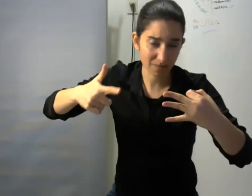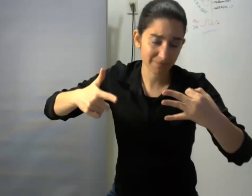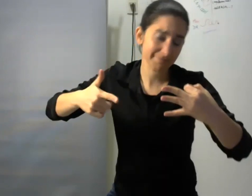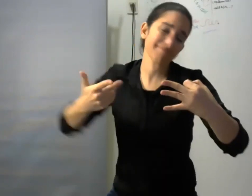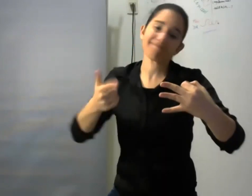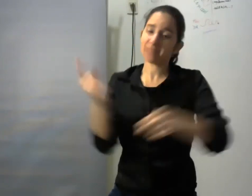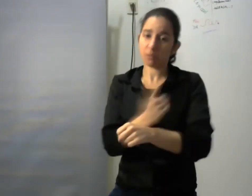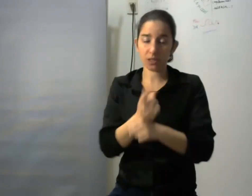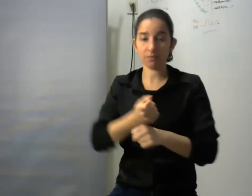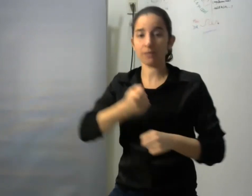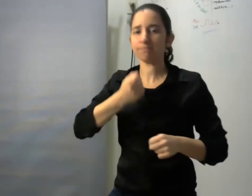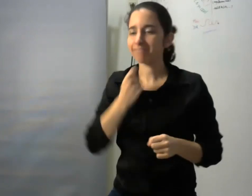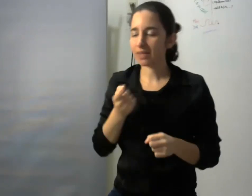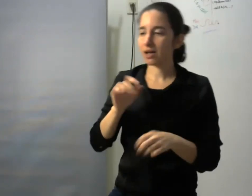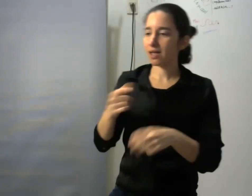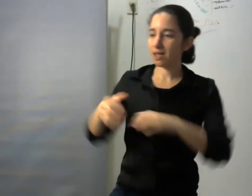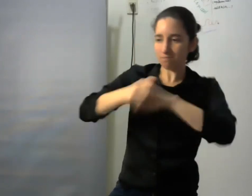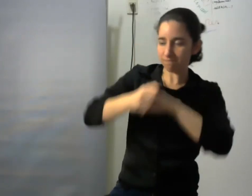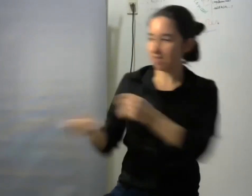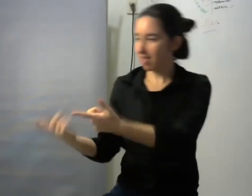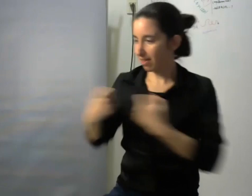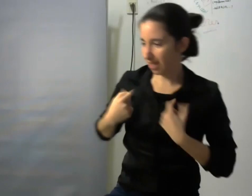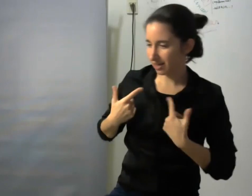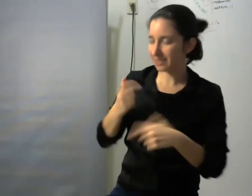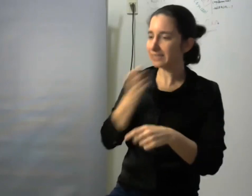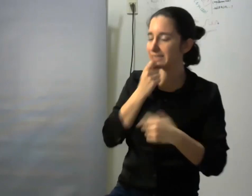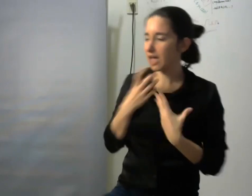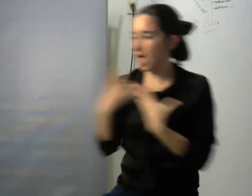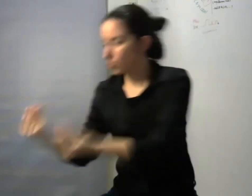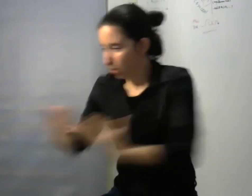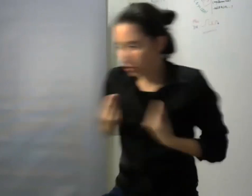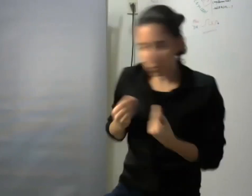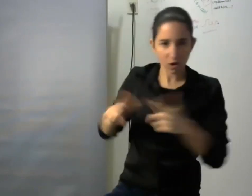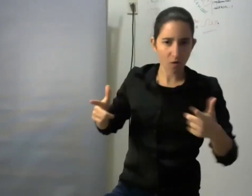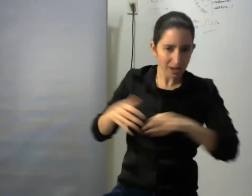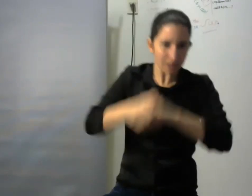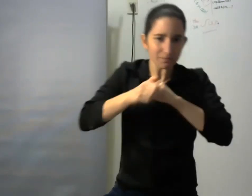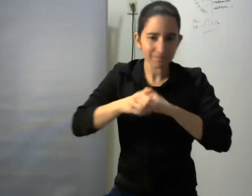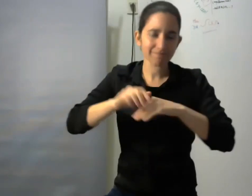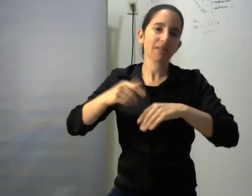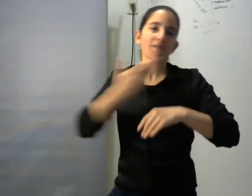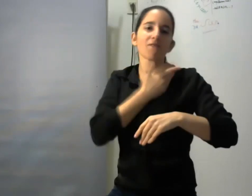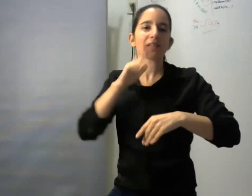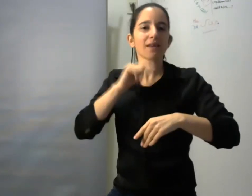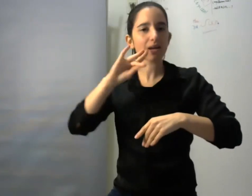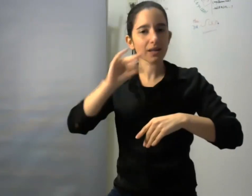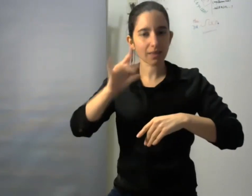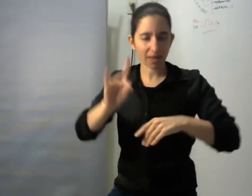no se transforma en una acción concreta en función de esa empatía de reconocernos como parte de una humanidad común